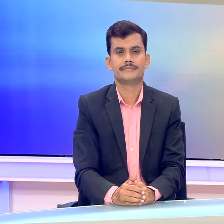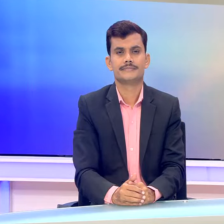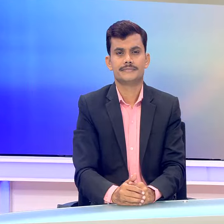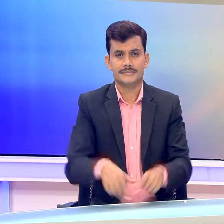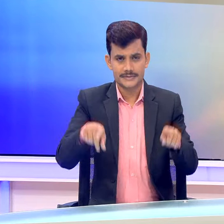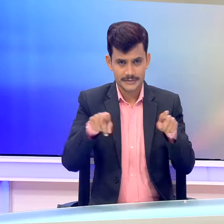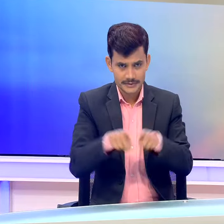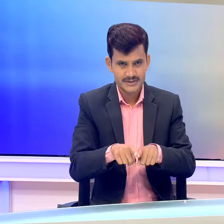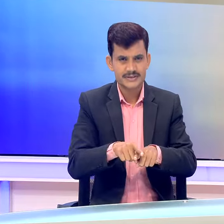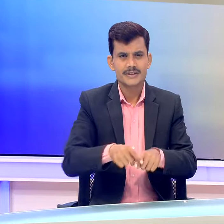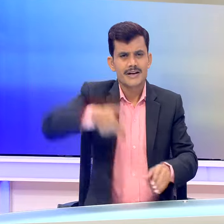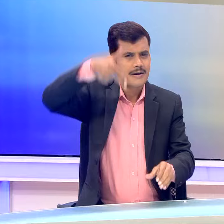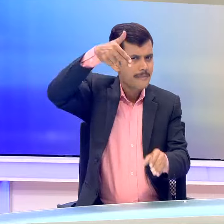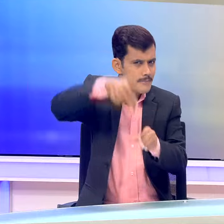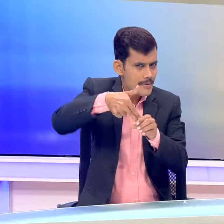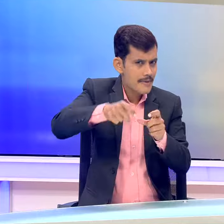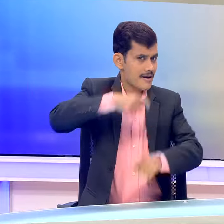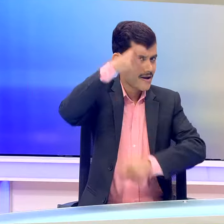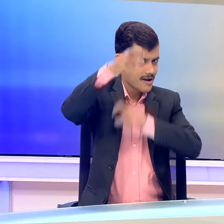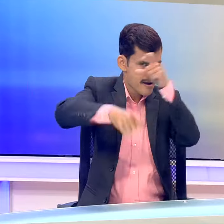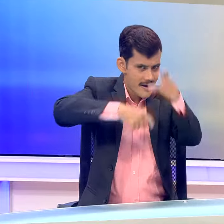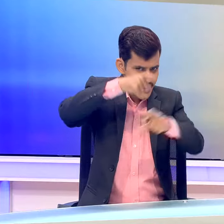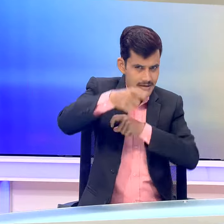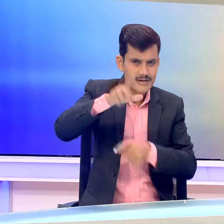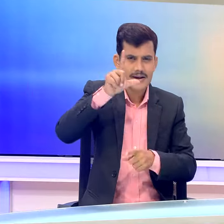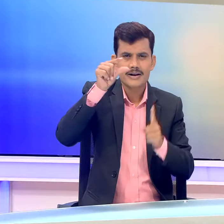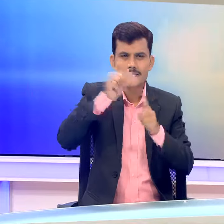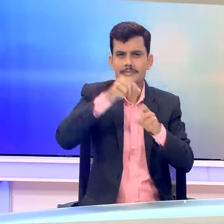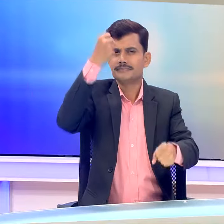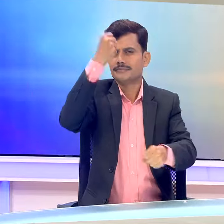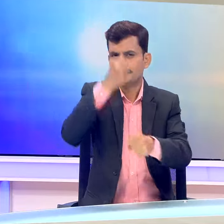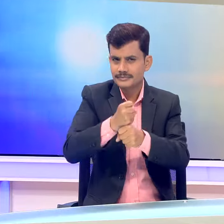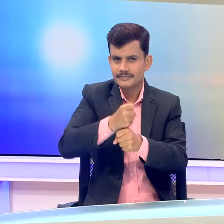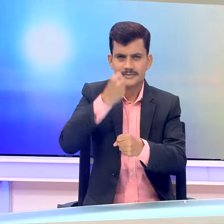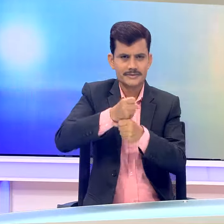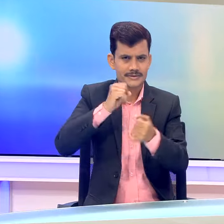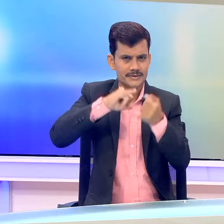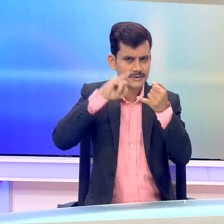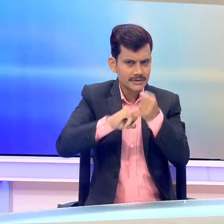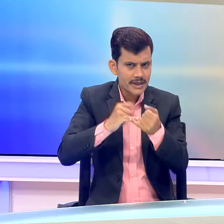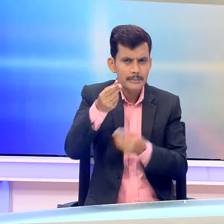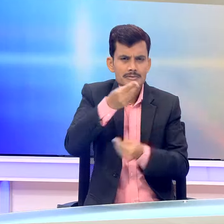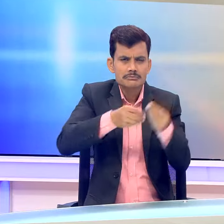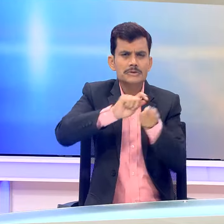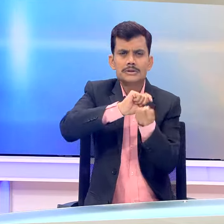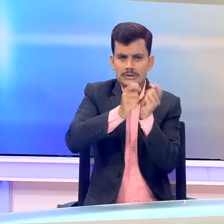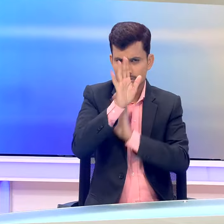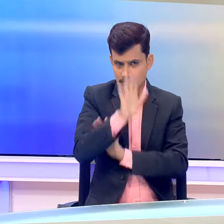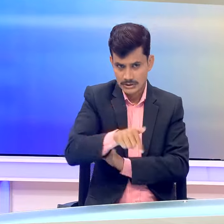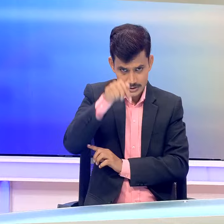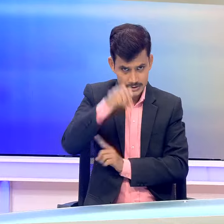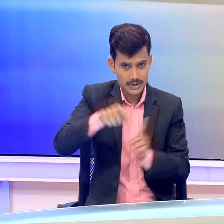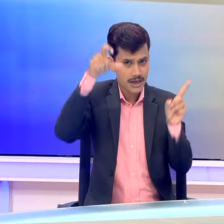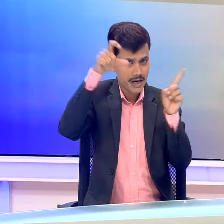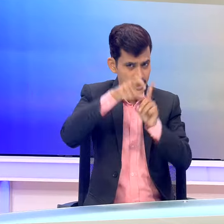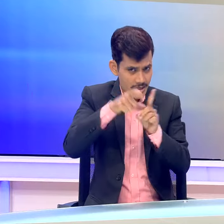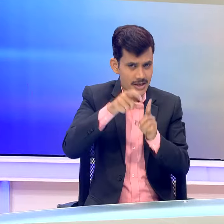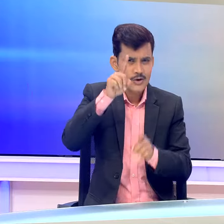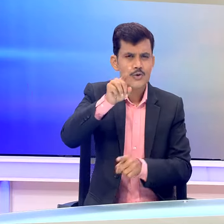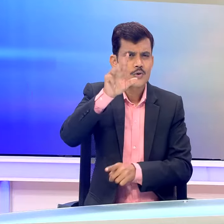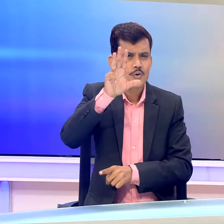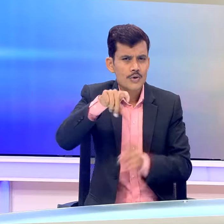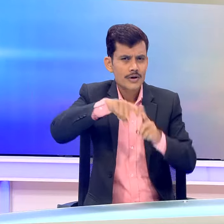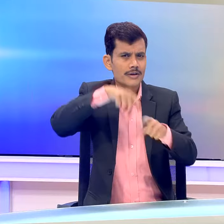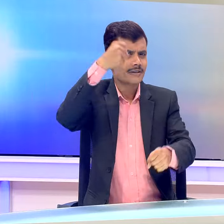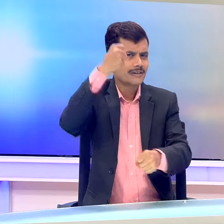इधर तेल कंपनियों ने वानिजिक यल पीजी गैस सिलेंटर की कीमतों में संशोधन किया है आज से दिल्ली में 19 किलोग्राम वाले